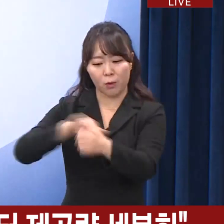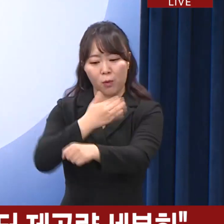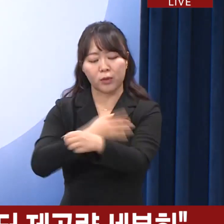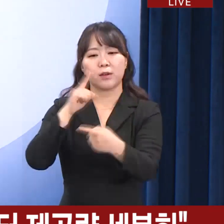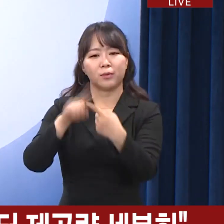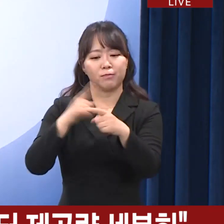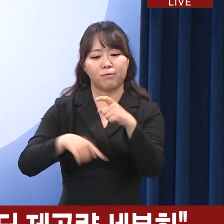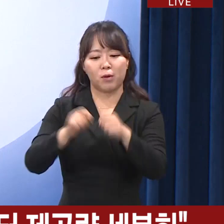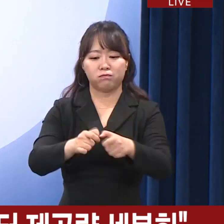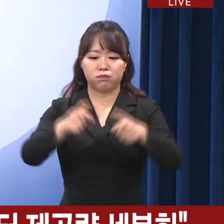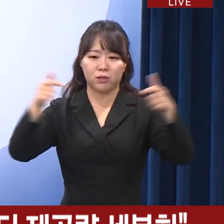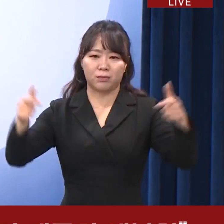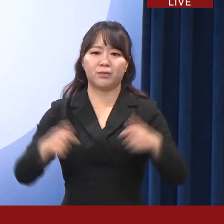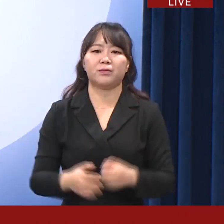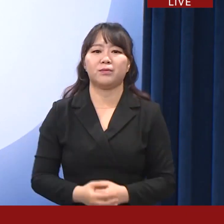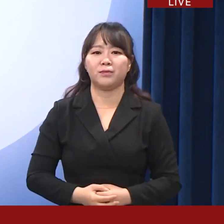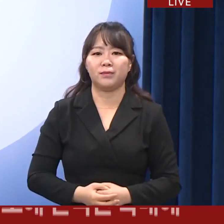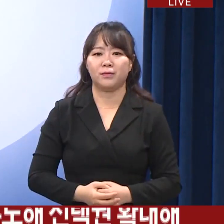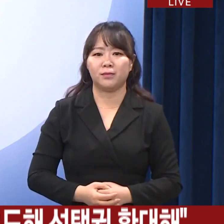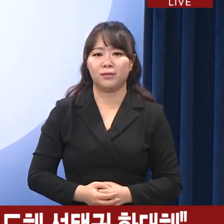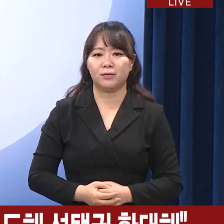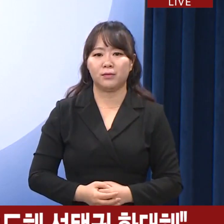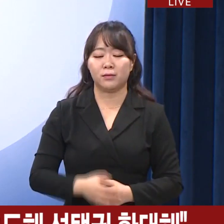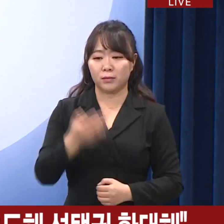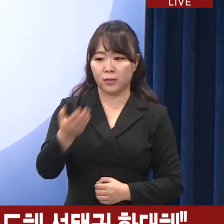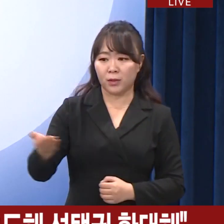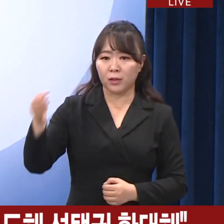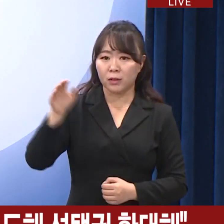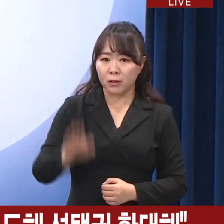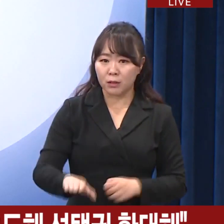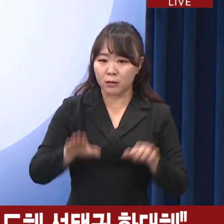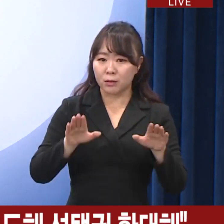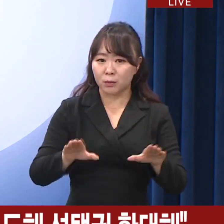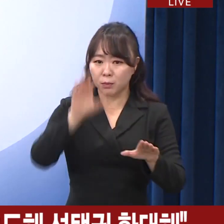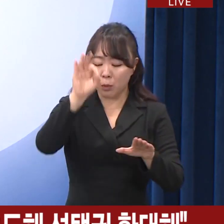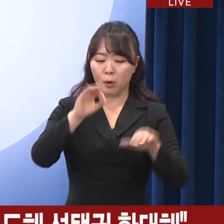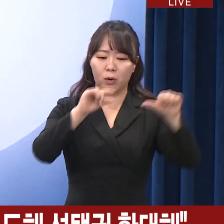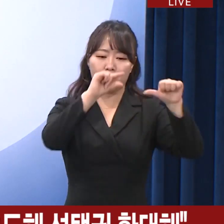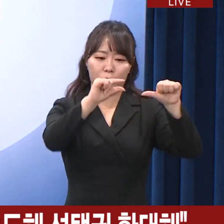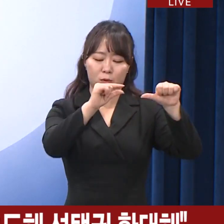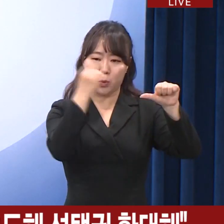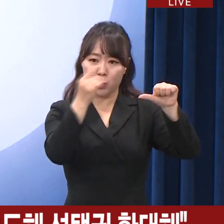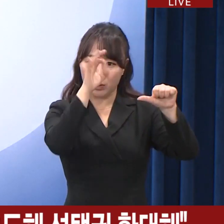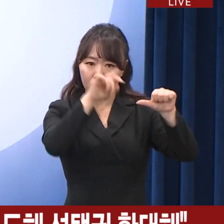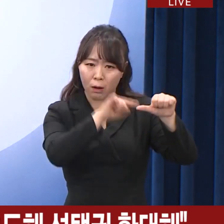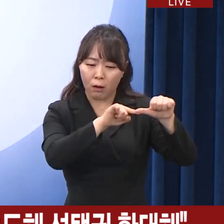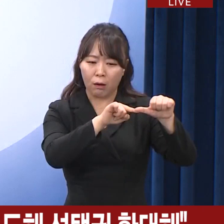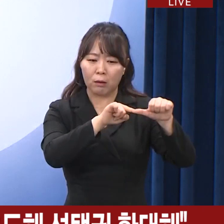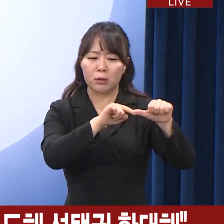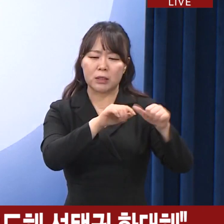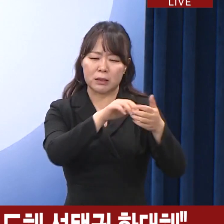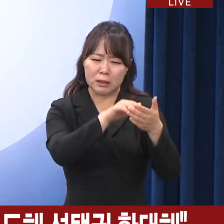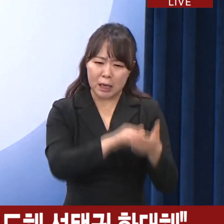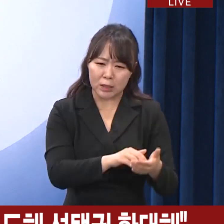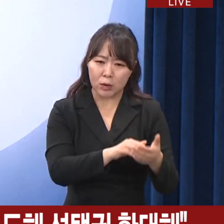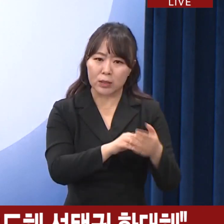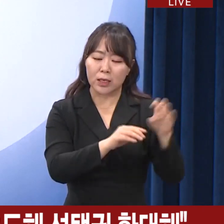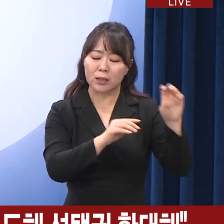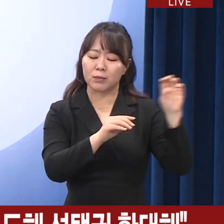대폭 확대하였습니다. 하지만 여전히 5G 요금제 최저 구간이